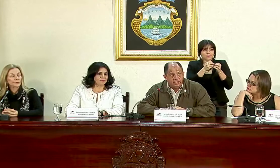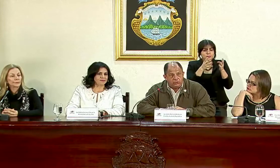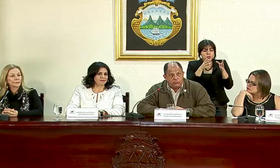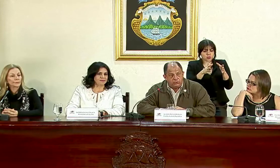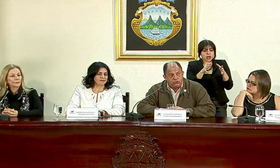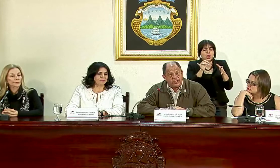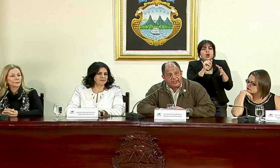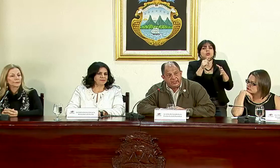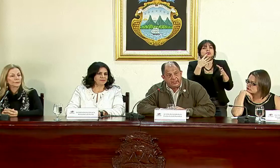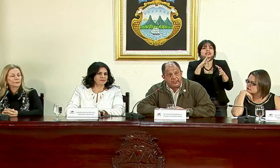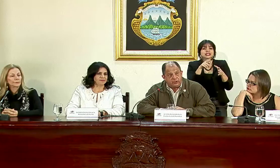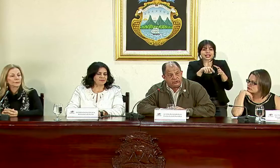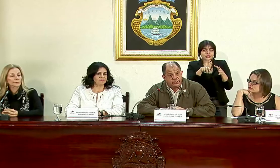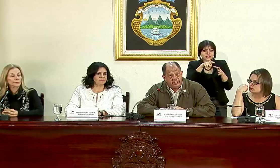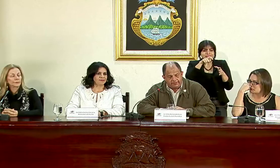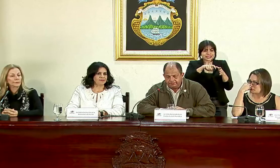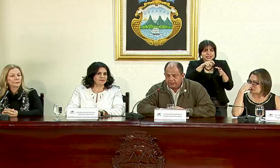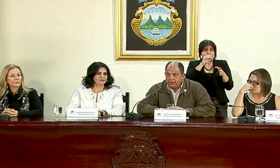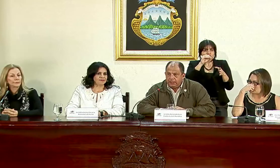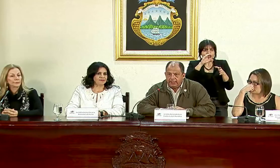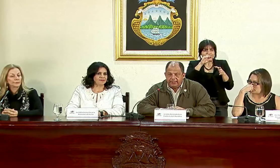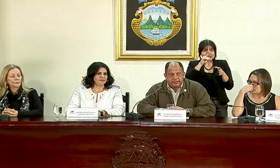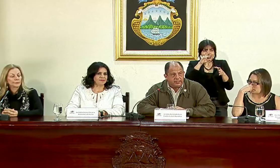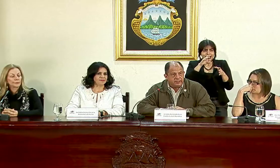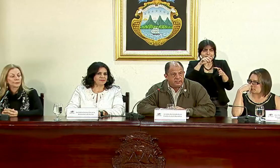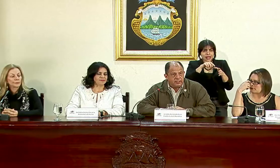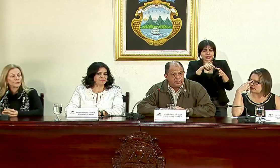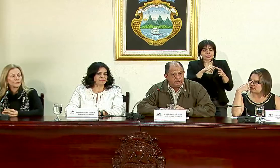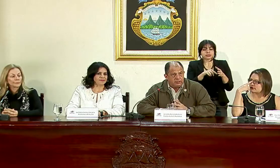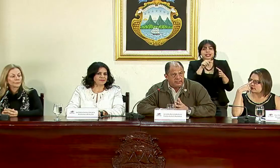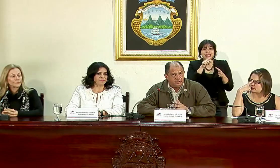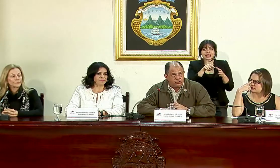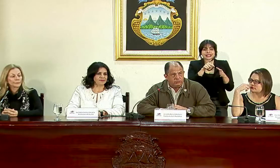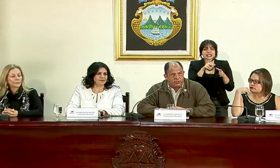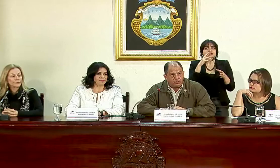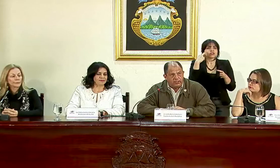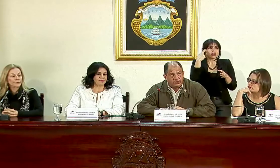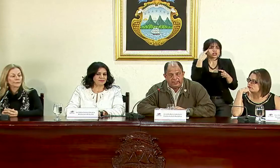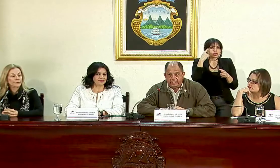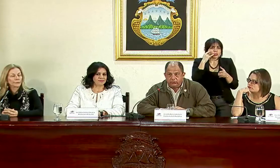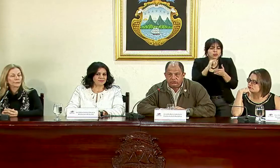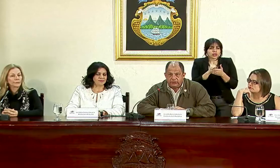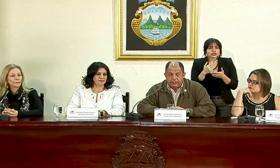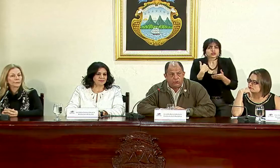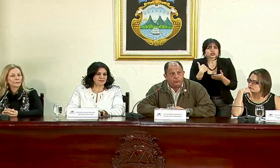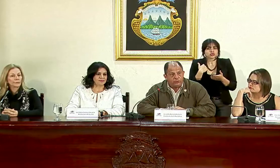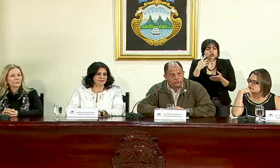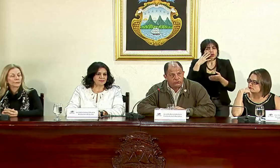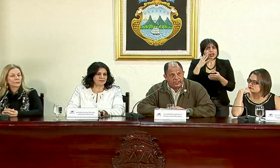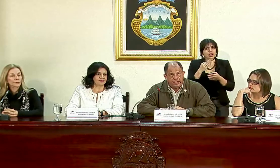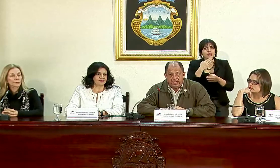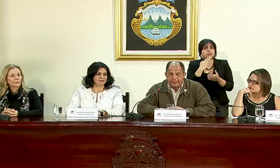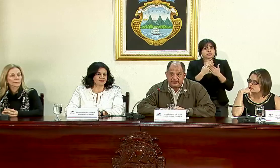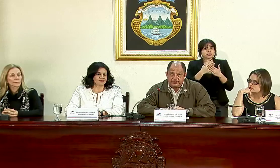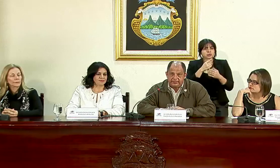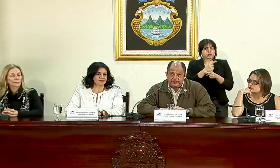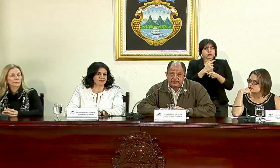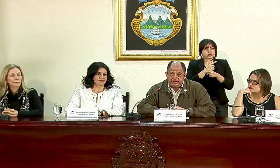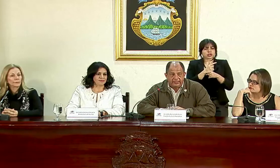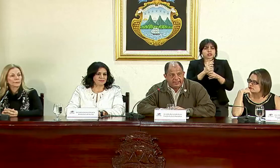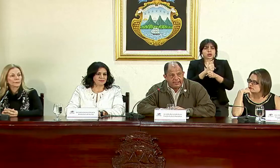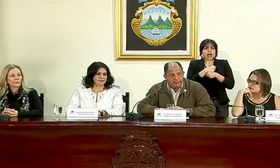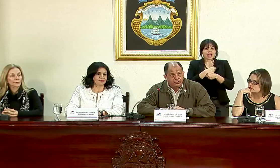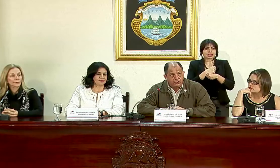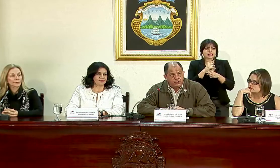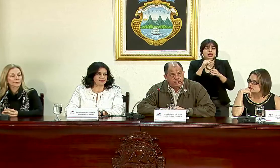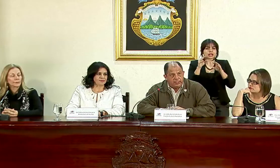tal y como lo requiere la OCDE. Esta es la razón por la cual he considerado oportuna hacer este